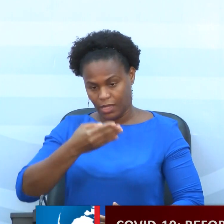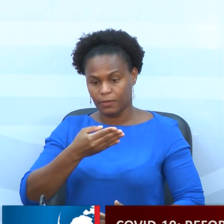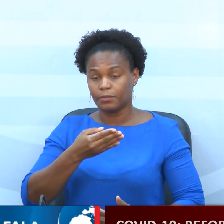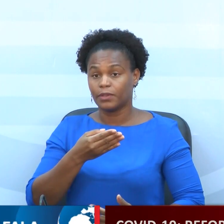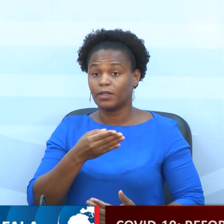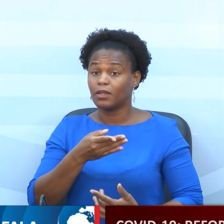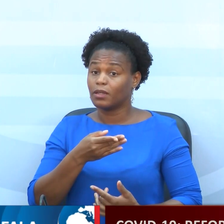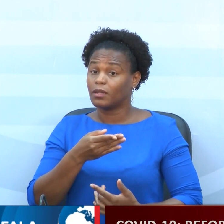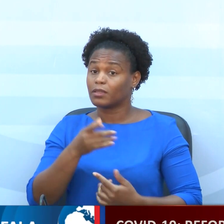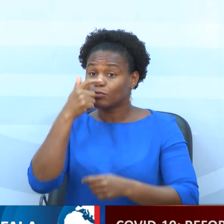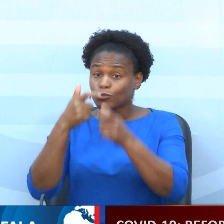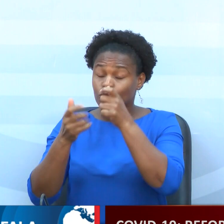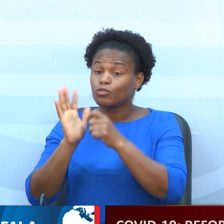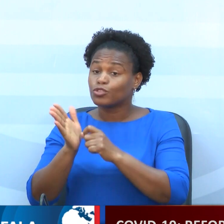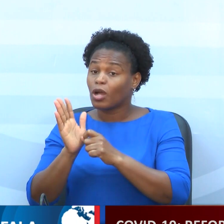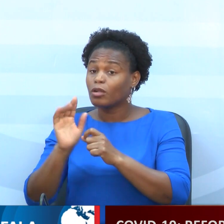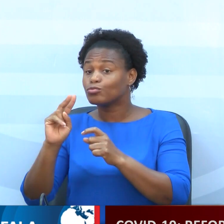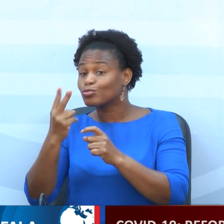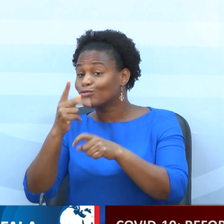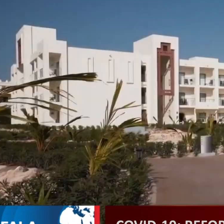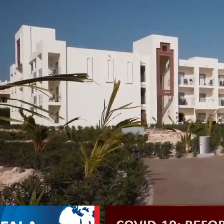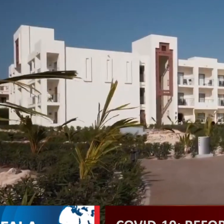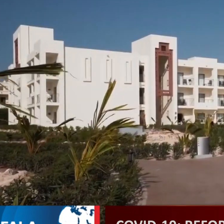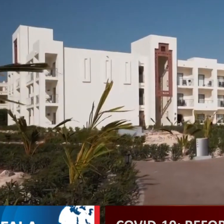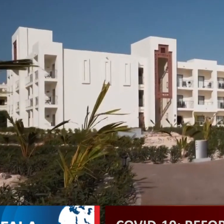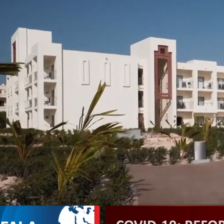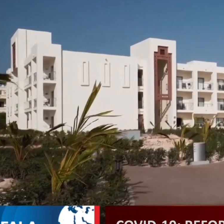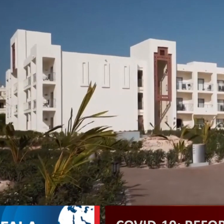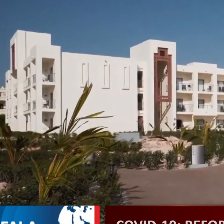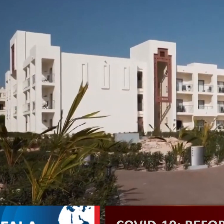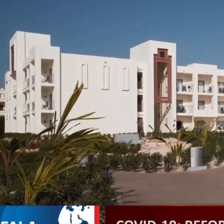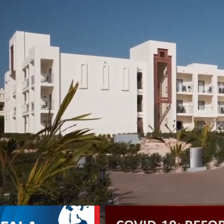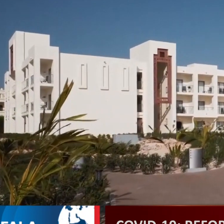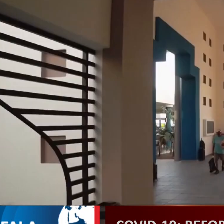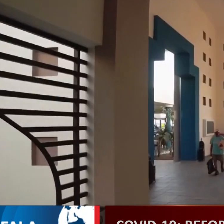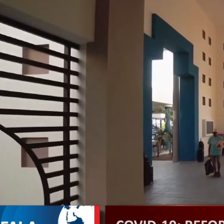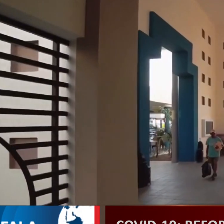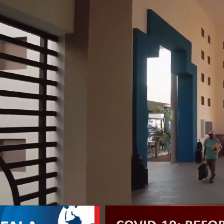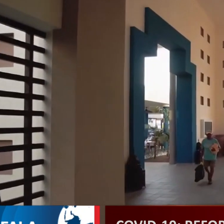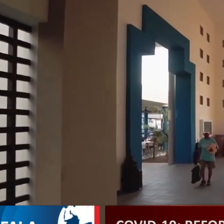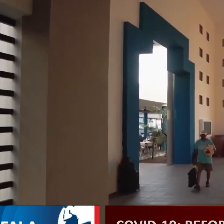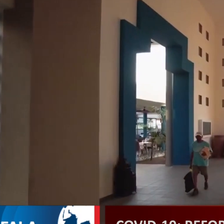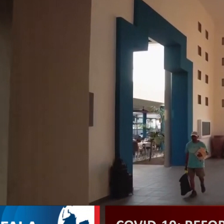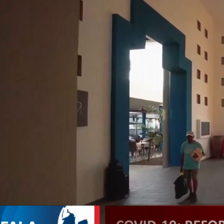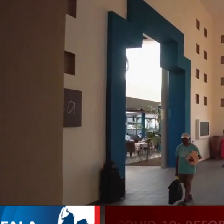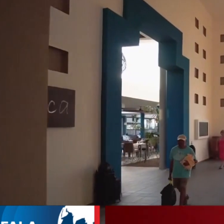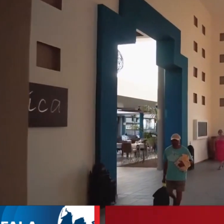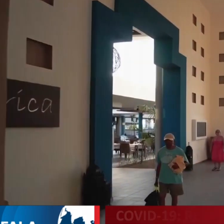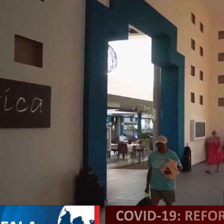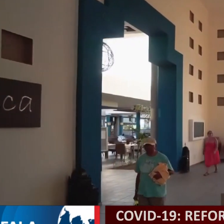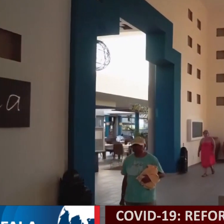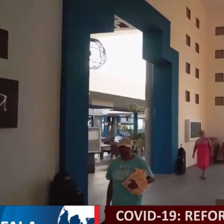O ministro da Administração Interna fez o ponto da situação na Ilha da Boa Vista com a propagação do vírus entre os